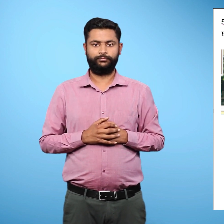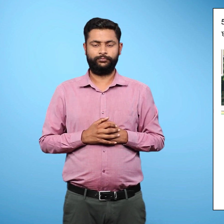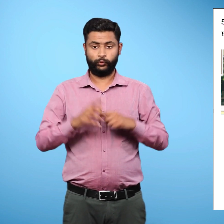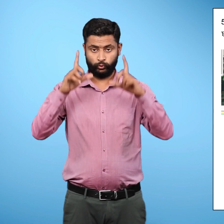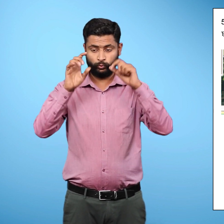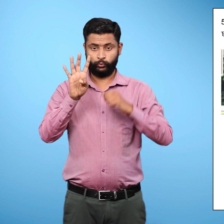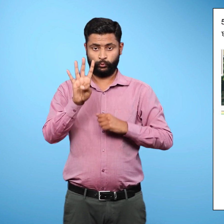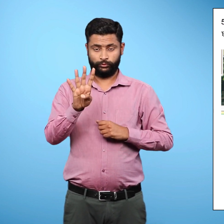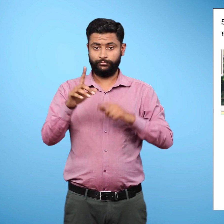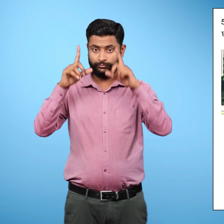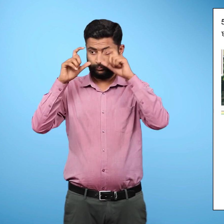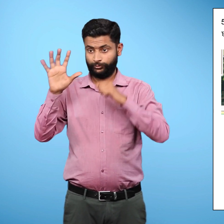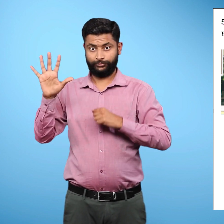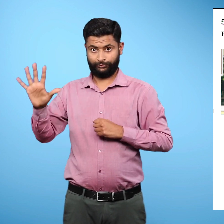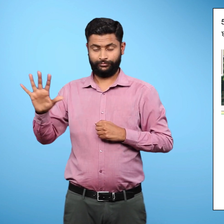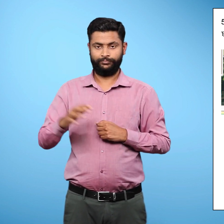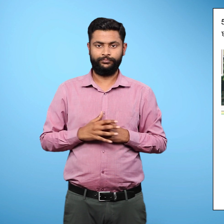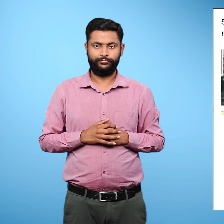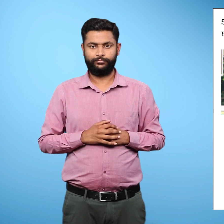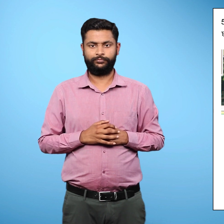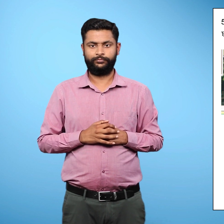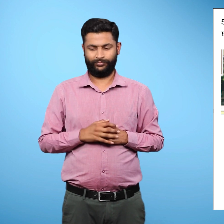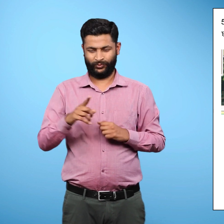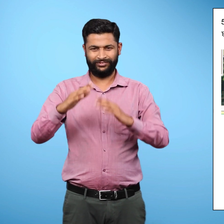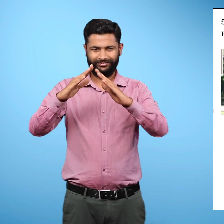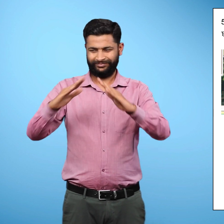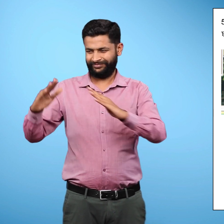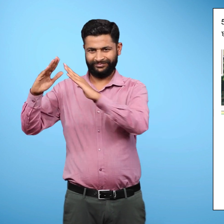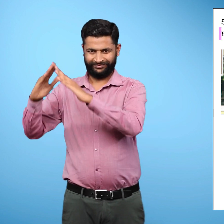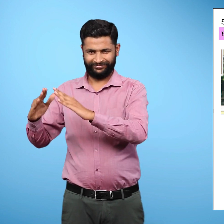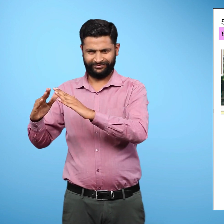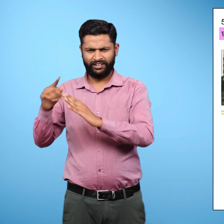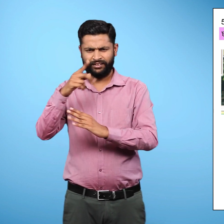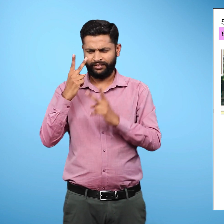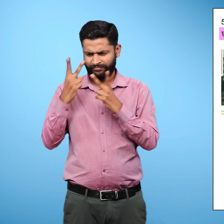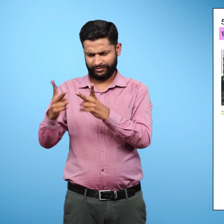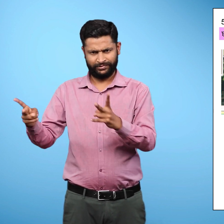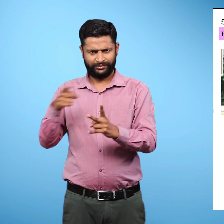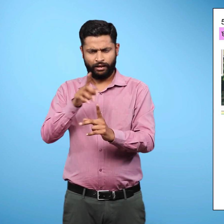प्रश्ण चार और पांच में किस प्रकार के घर दिखाई दे रहे हैं?